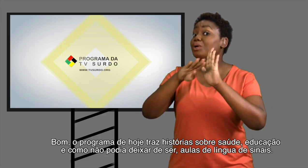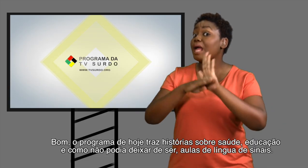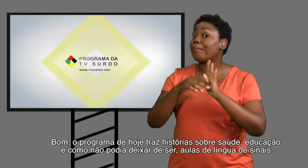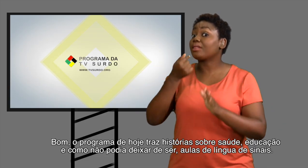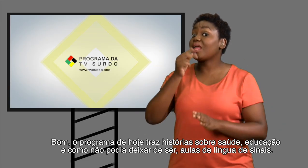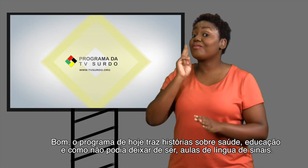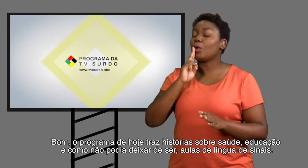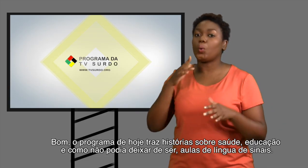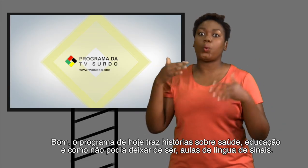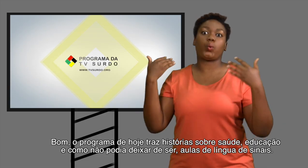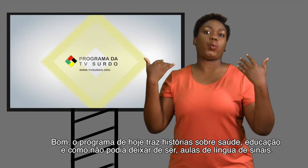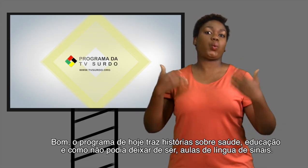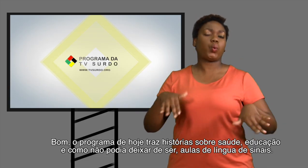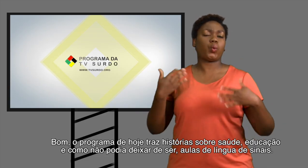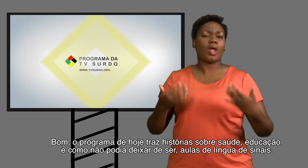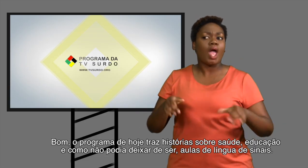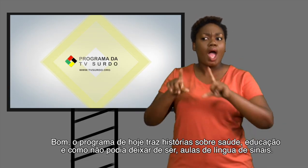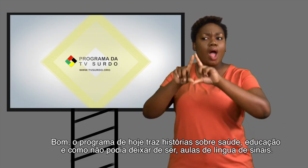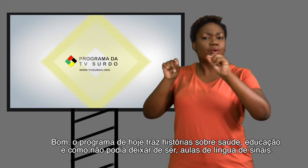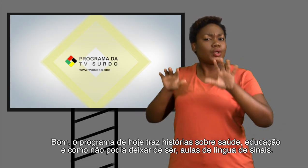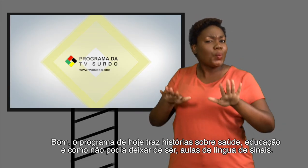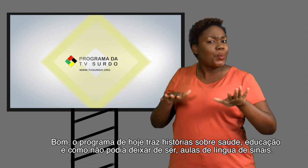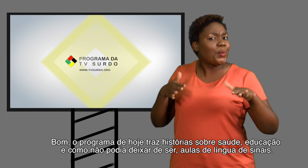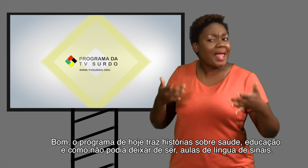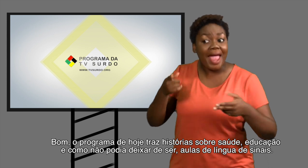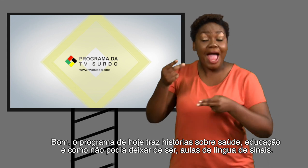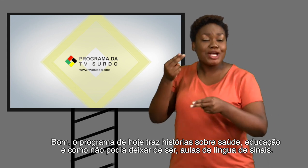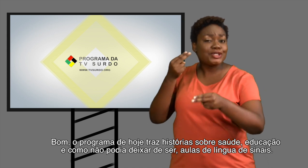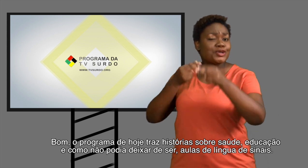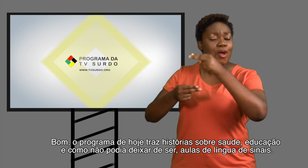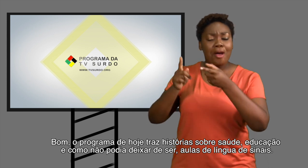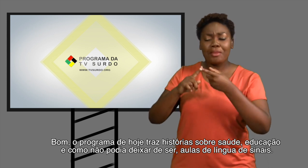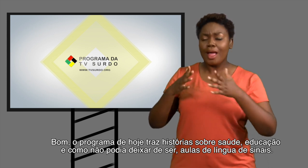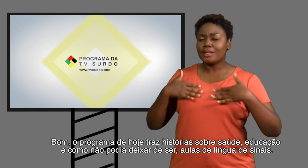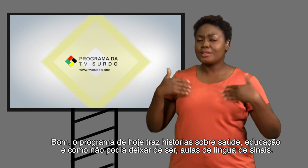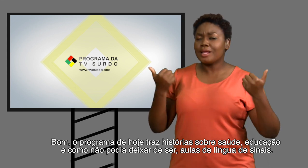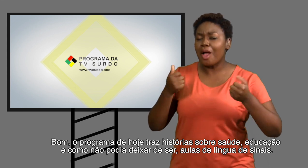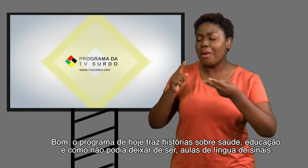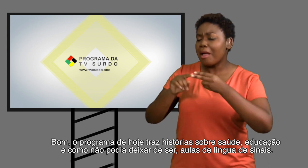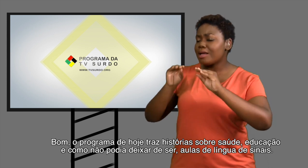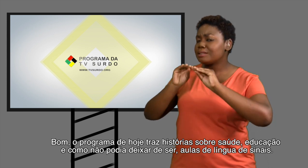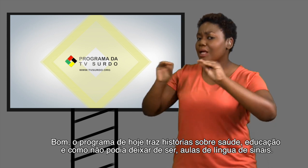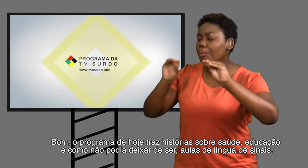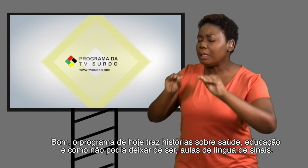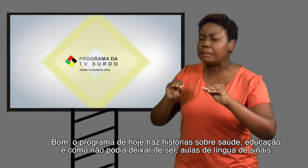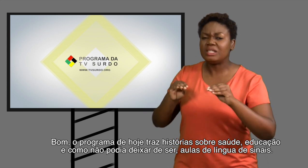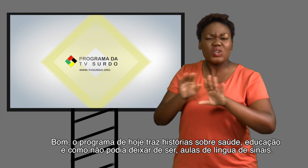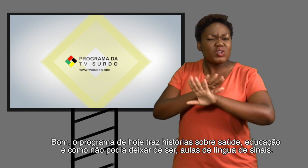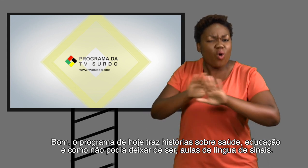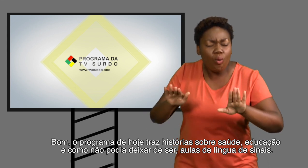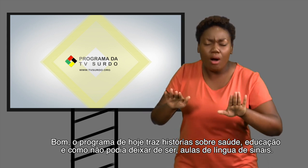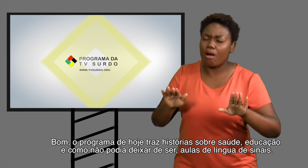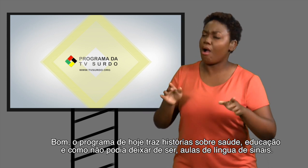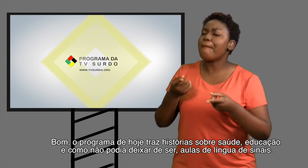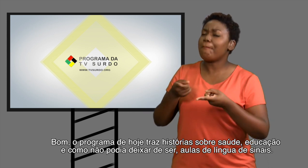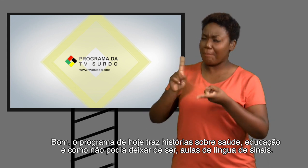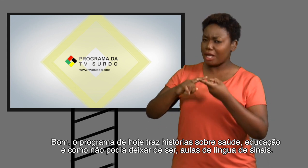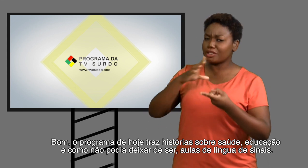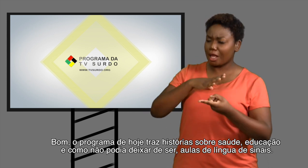Bom, o programa de hoje traz histórias sobre saúde, educação e como não podia deixar de ser, aulas de língua de